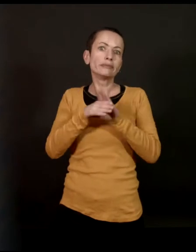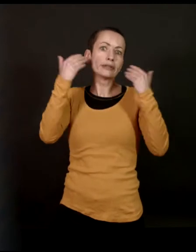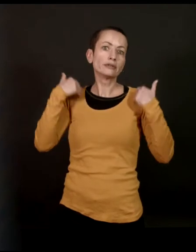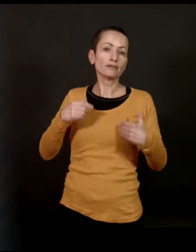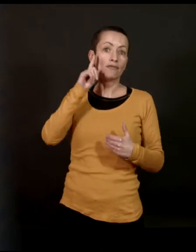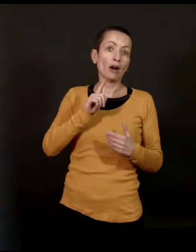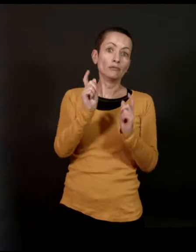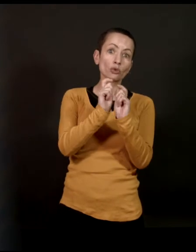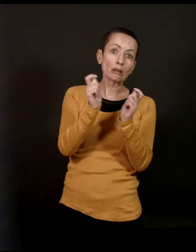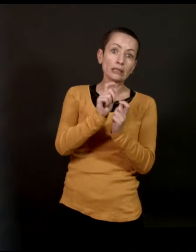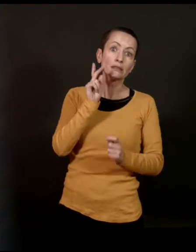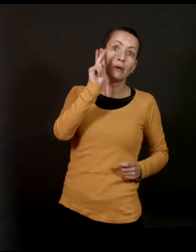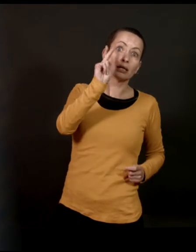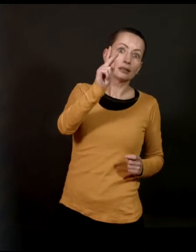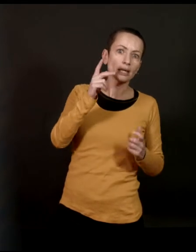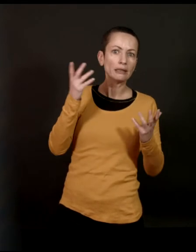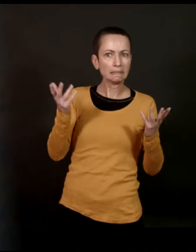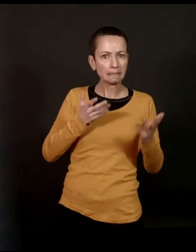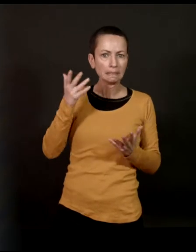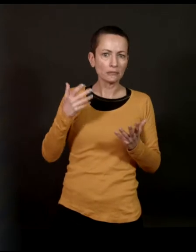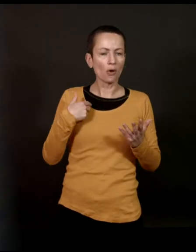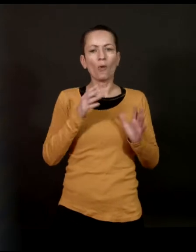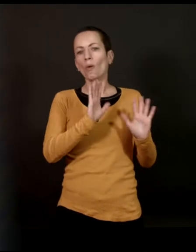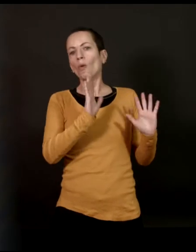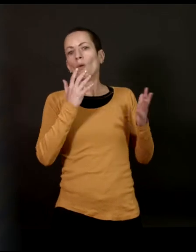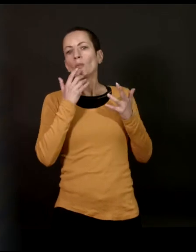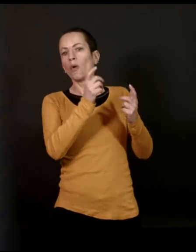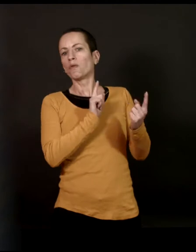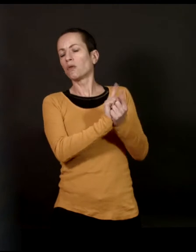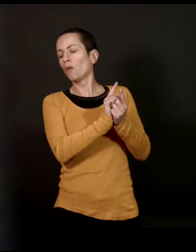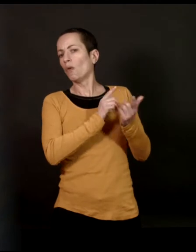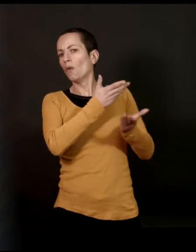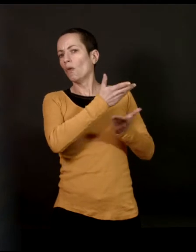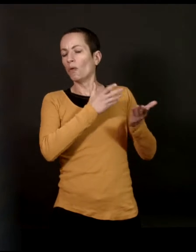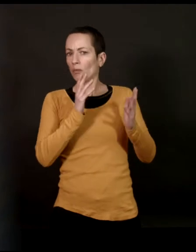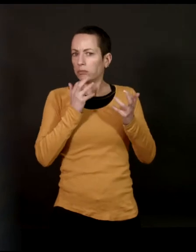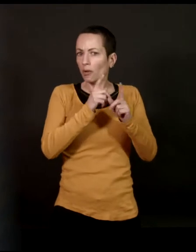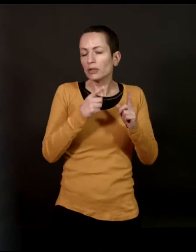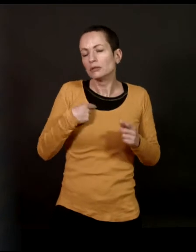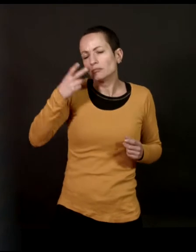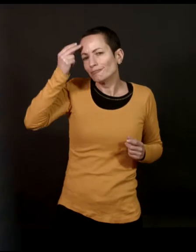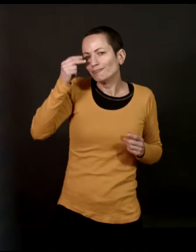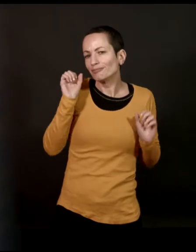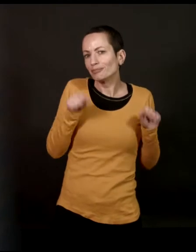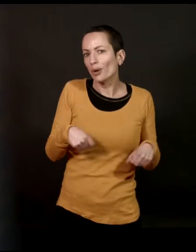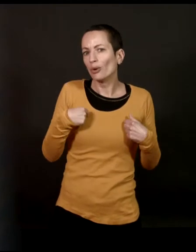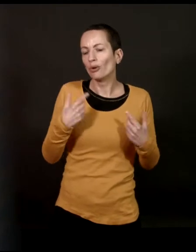que l'image d'une journaliste parisienne n'est pas forcément, on n pas forcément envie de prendre le déjeuner avec elle. Donc, ça se conçoit assez bien.